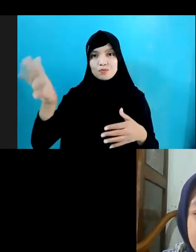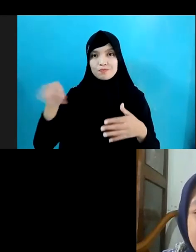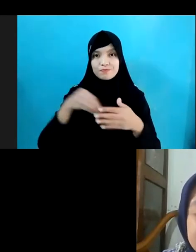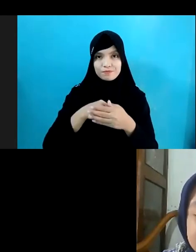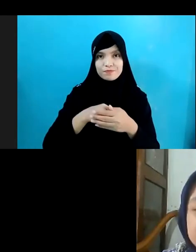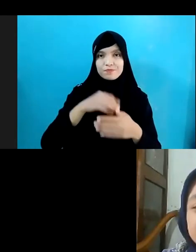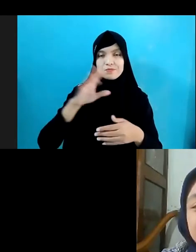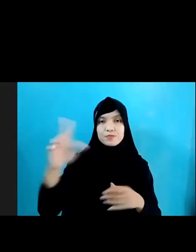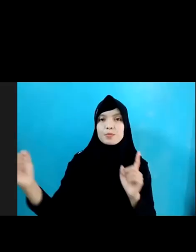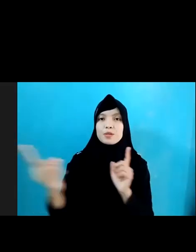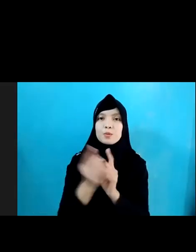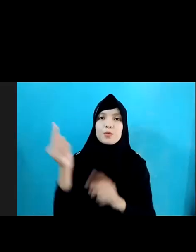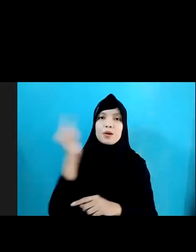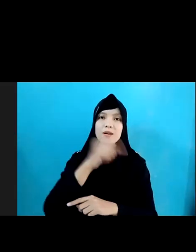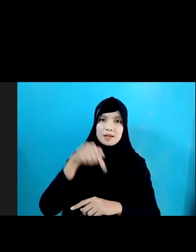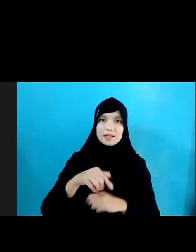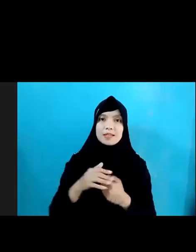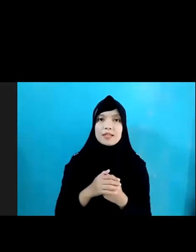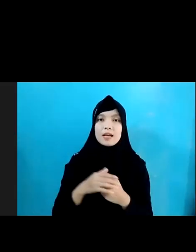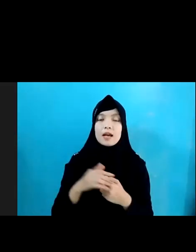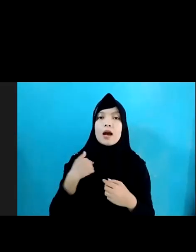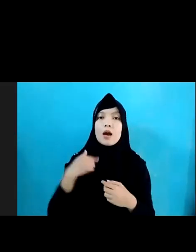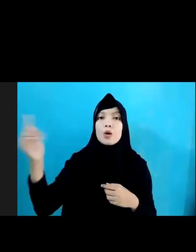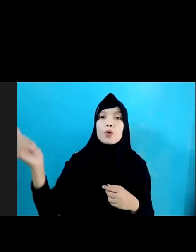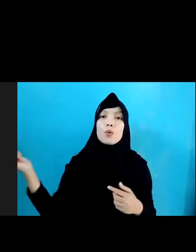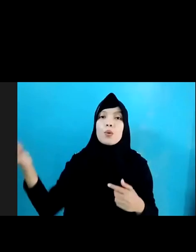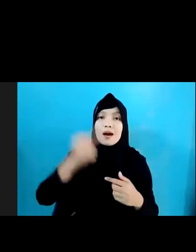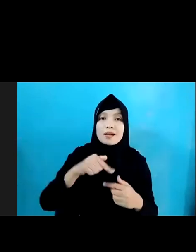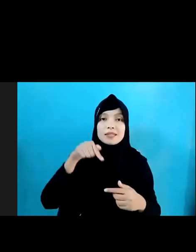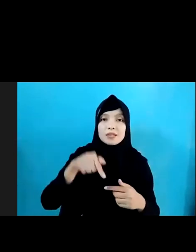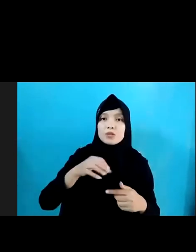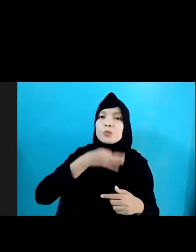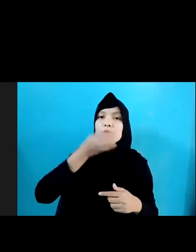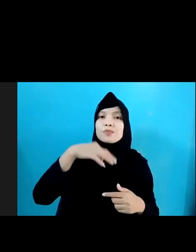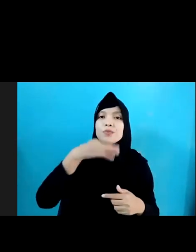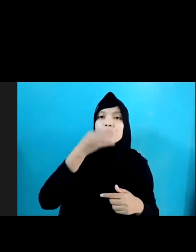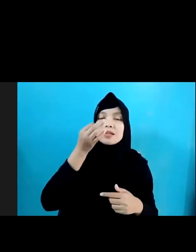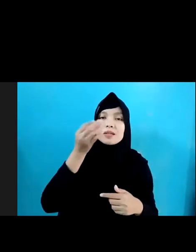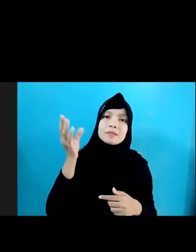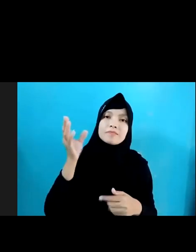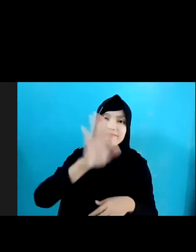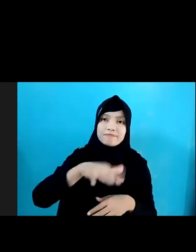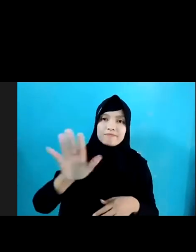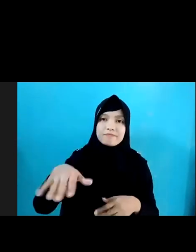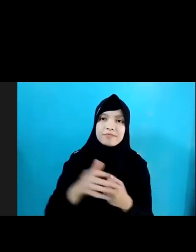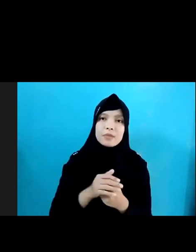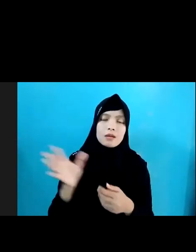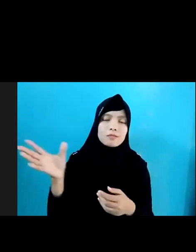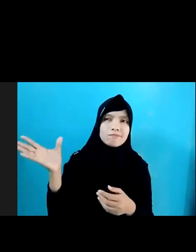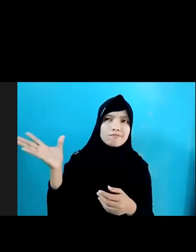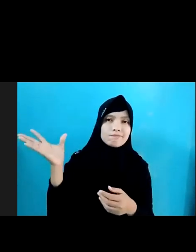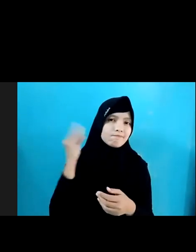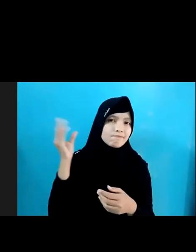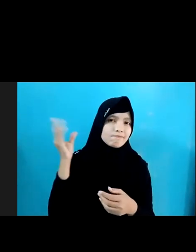Dalam pertemuan Hari ini Saya hadir Di sini Untuk menyuarakan Suara anak-anak Yang kerap kali Tidak dipertimbangkan